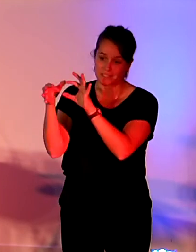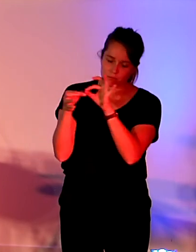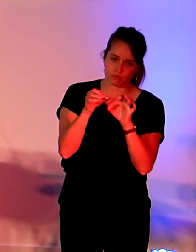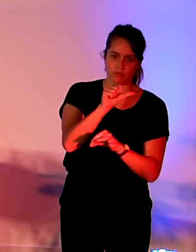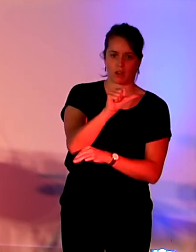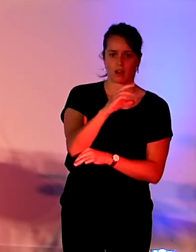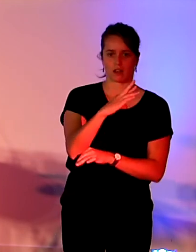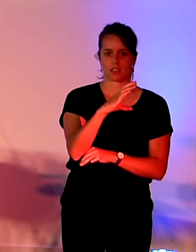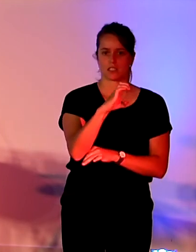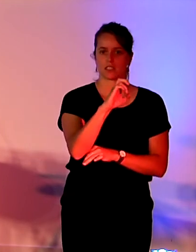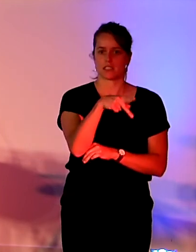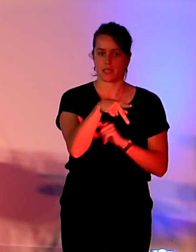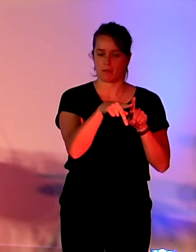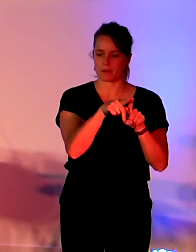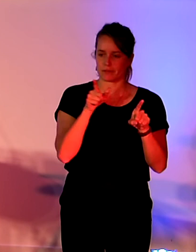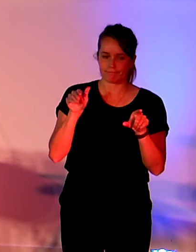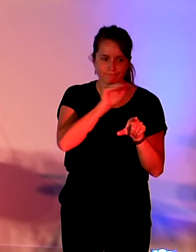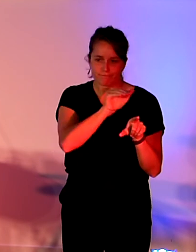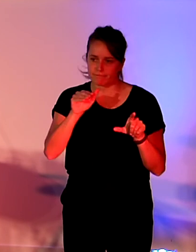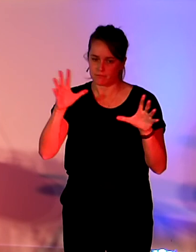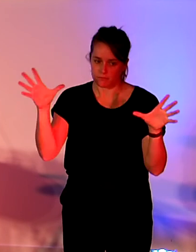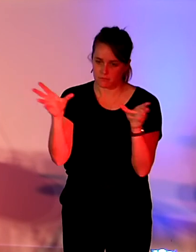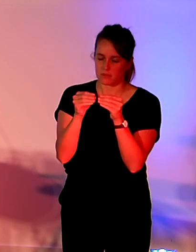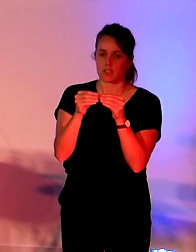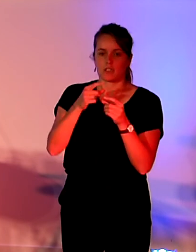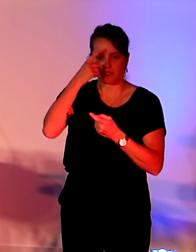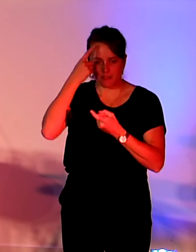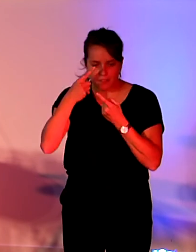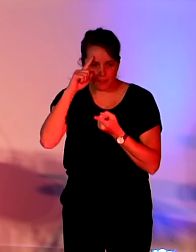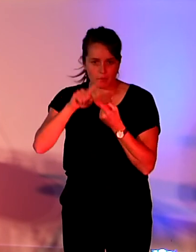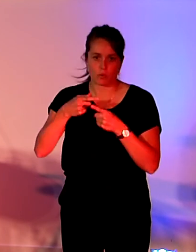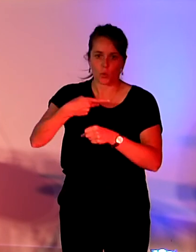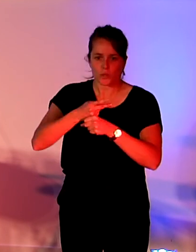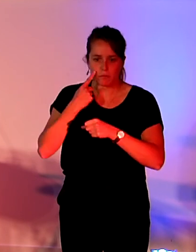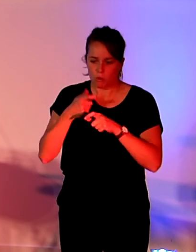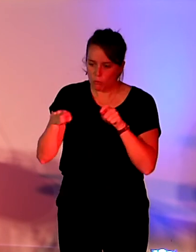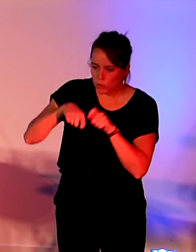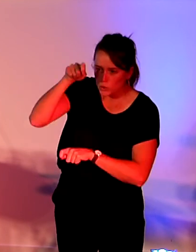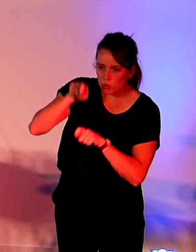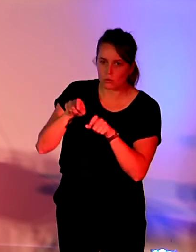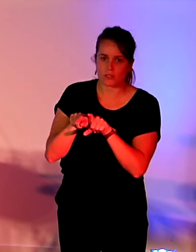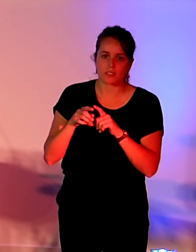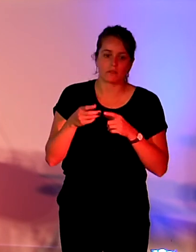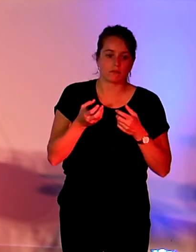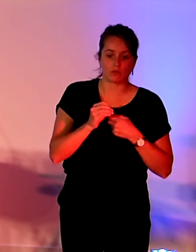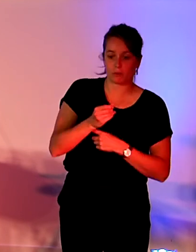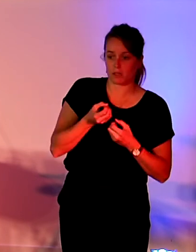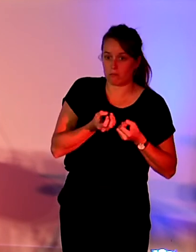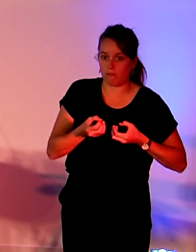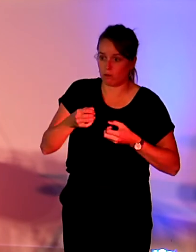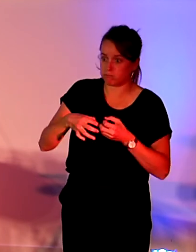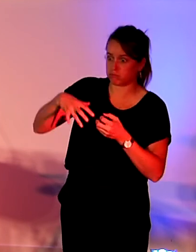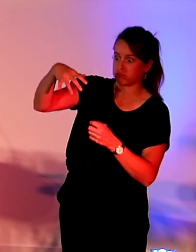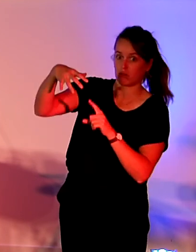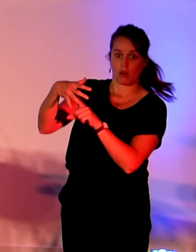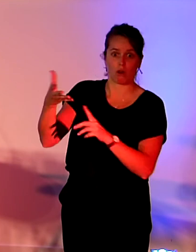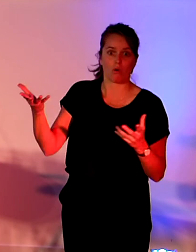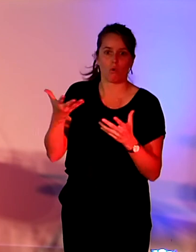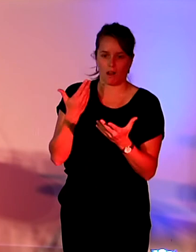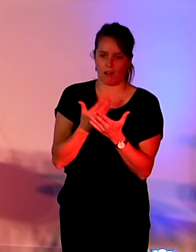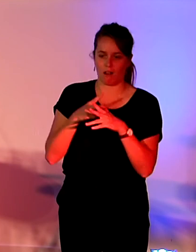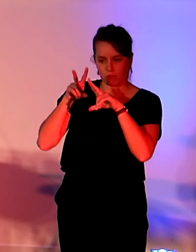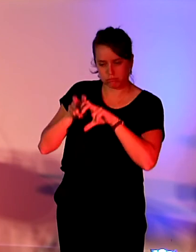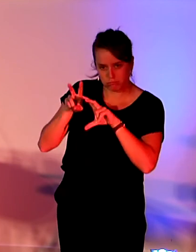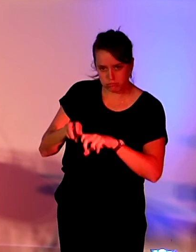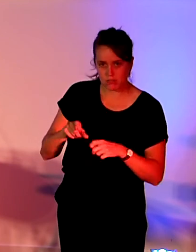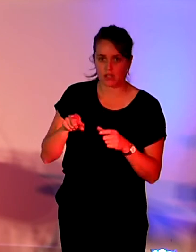créer des outils de mesure et d'évaluation d'impact environnemental du numérique en France. Et la création d